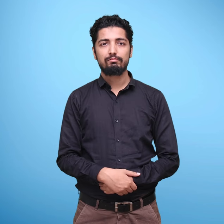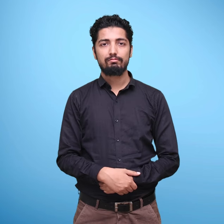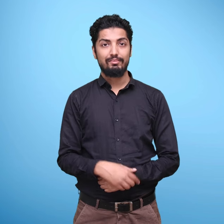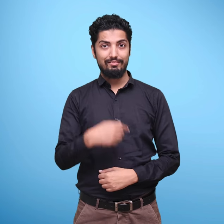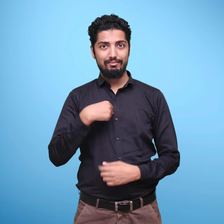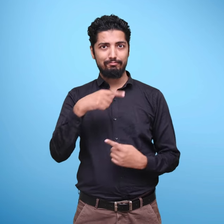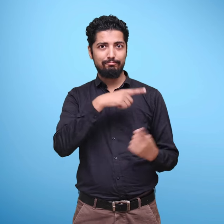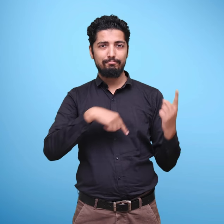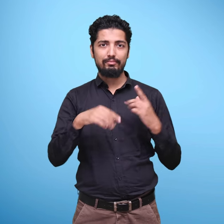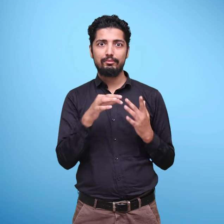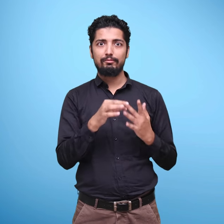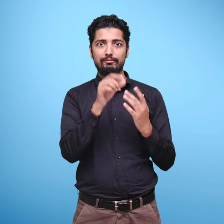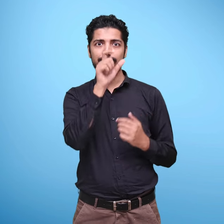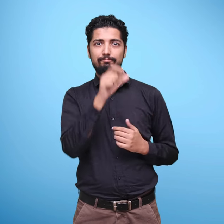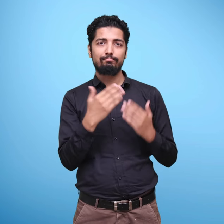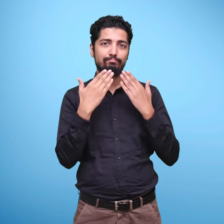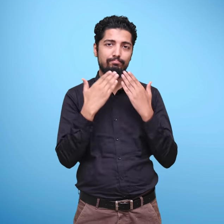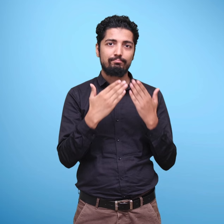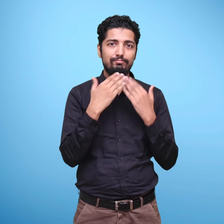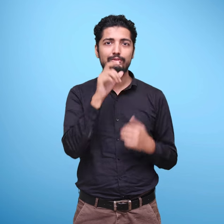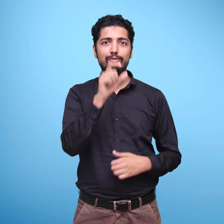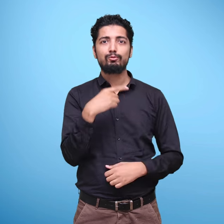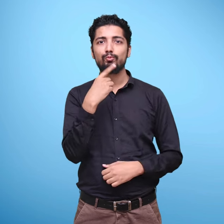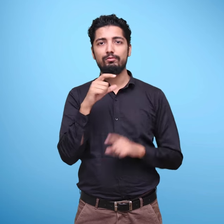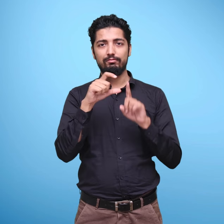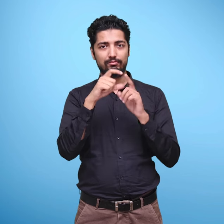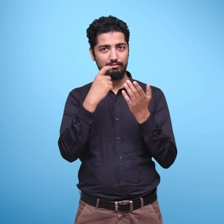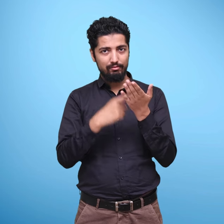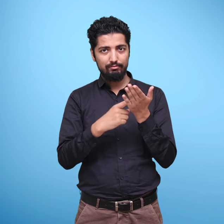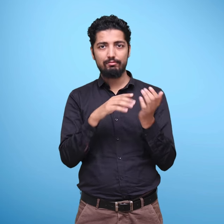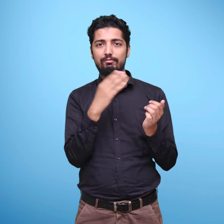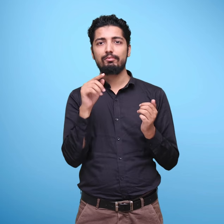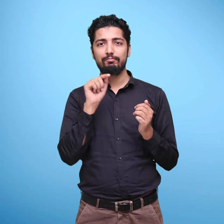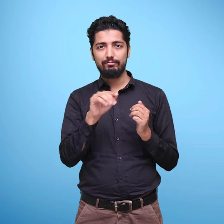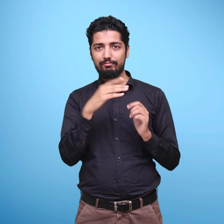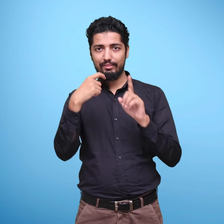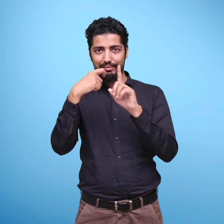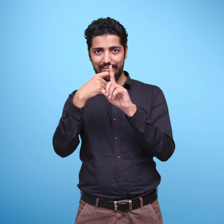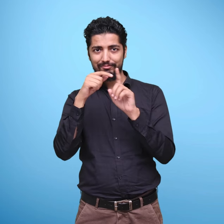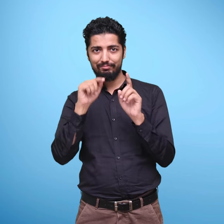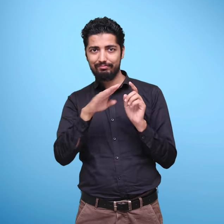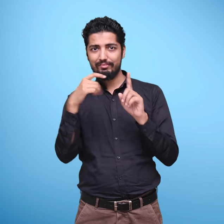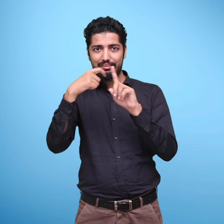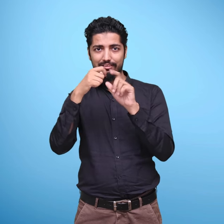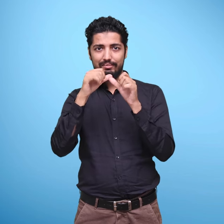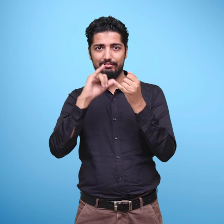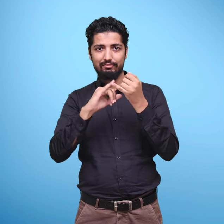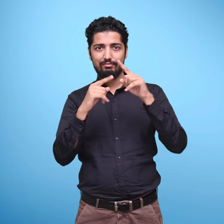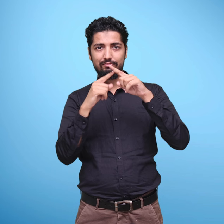मैं राश्ट्रेय पाथचर्य की रूप रेखा के लिए गठित राश्ट्रेय संचालन समती के